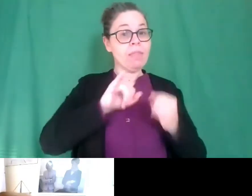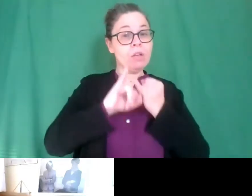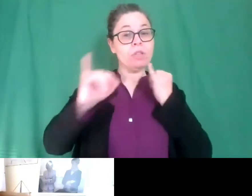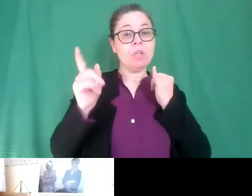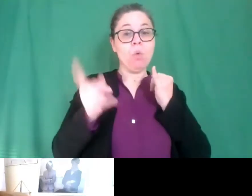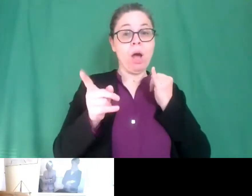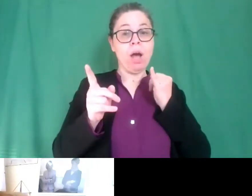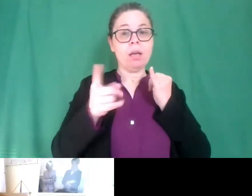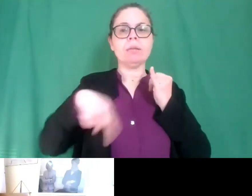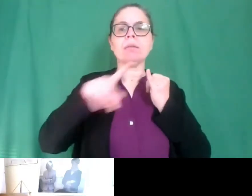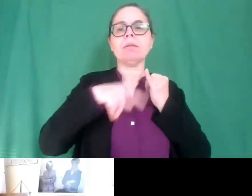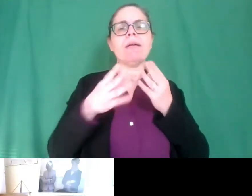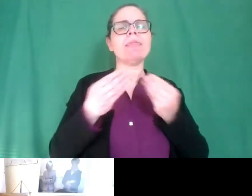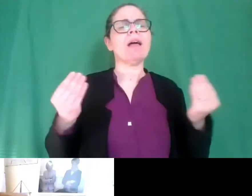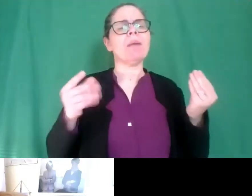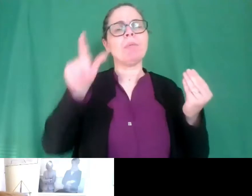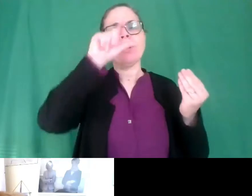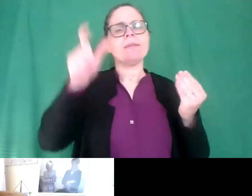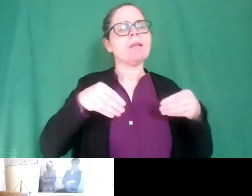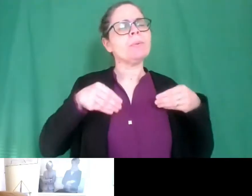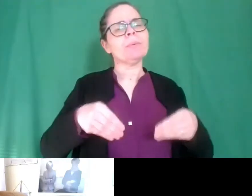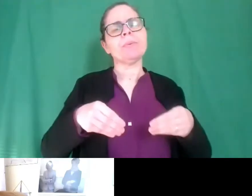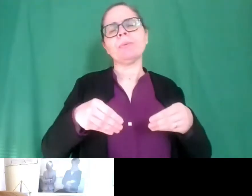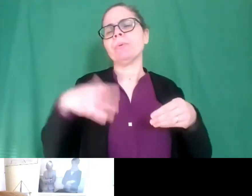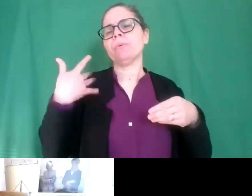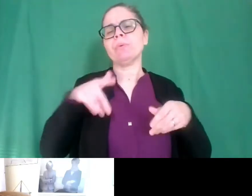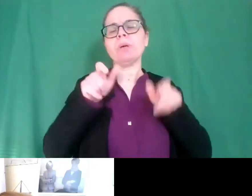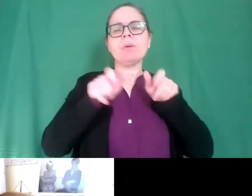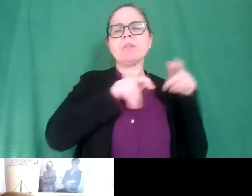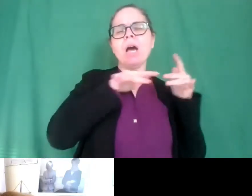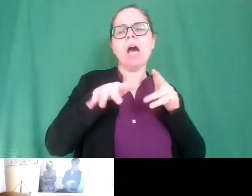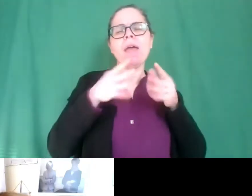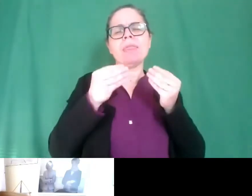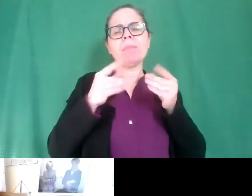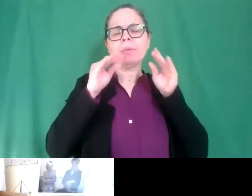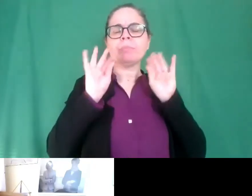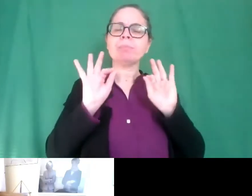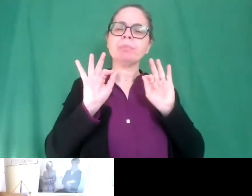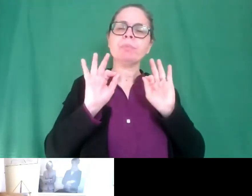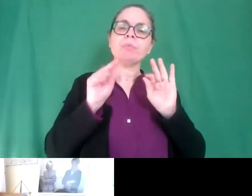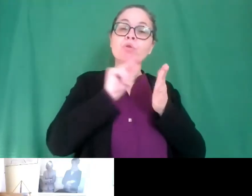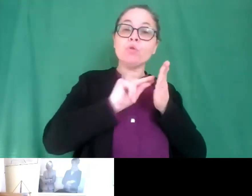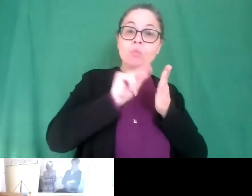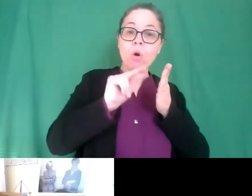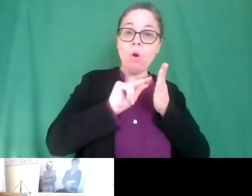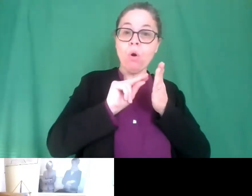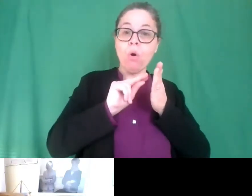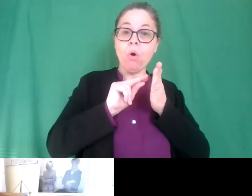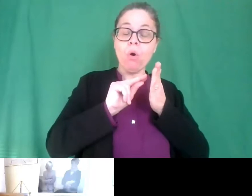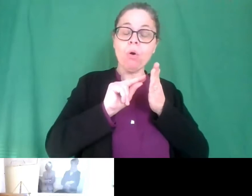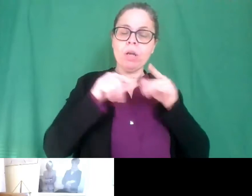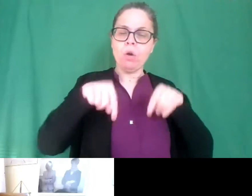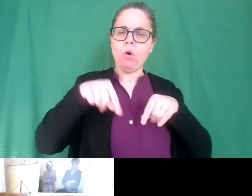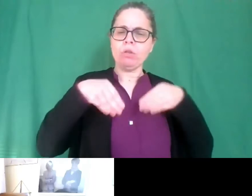tantissimi da tutta italia quindi hanno potuto essere presenti oggi tutte le scuole che hanno partecipato e